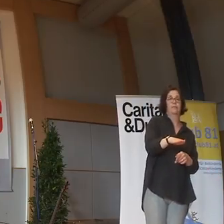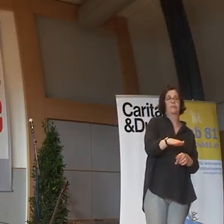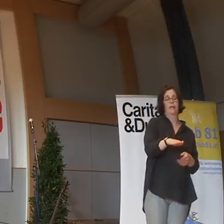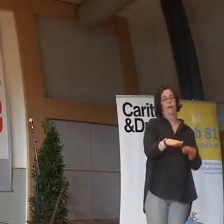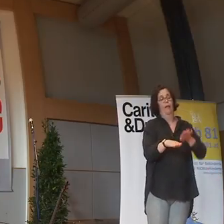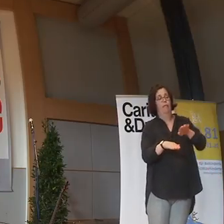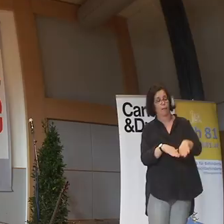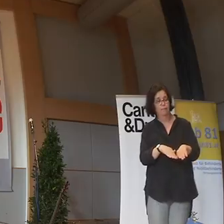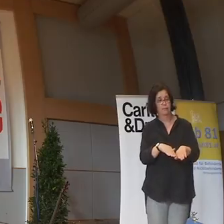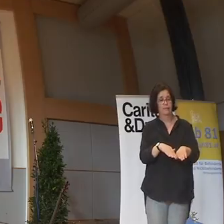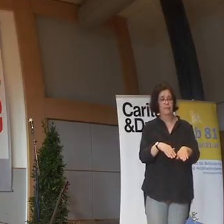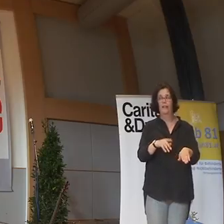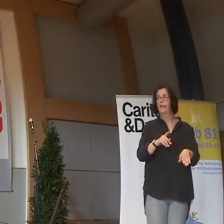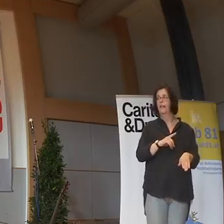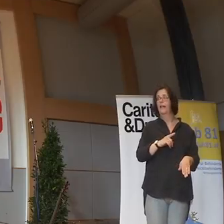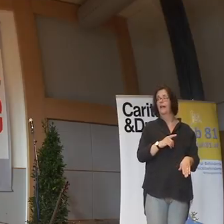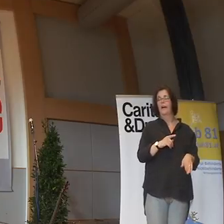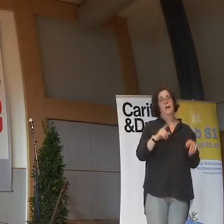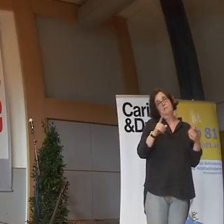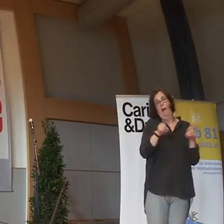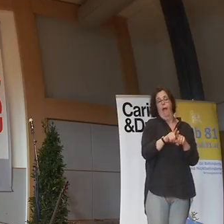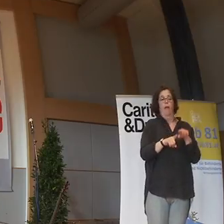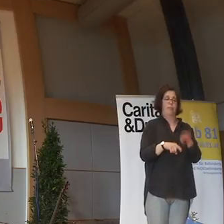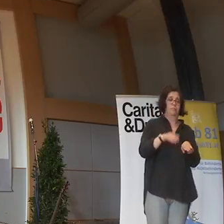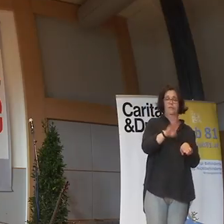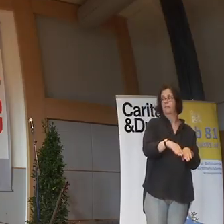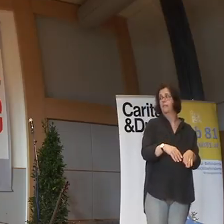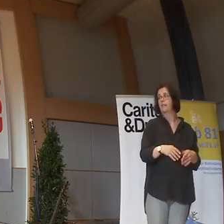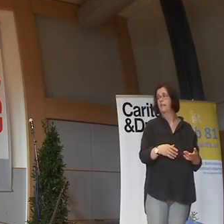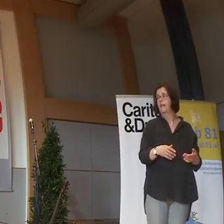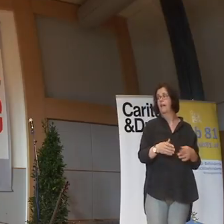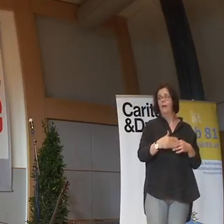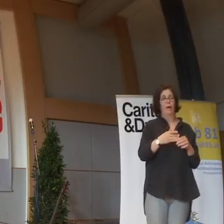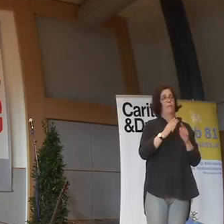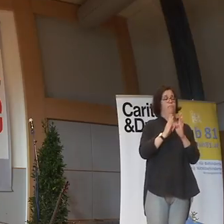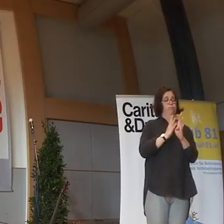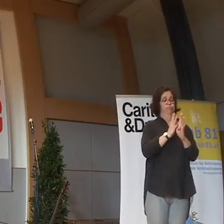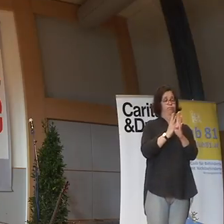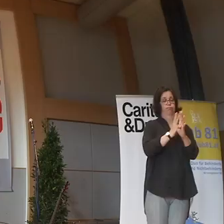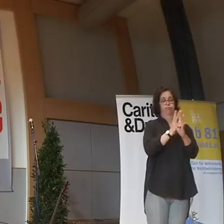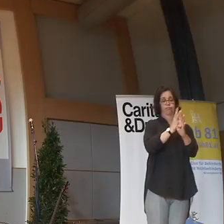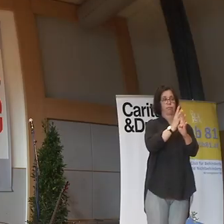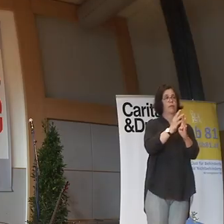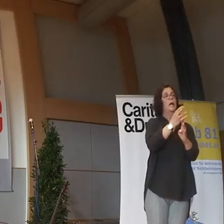Tapser. Und die machen alle ziemlich gleich. Das heißt, da sich die Schlauung bewegt, bewegt sich jeder ziemlich gleich.